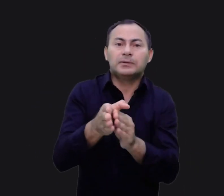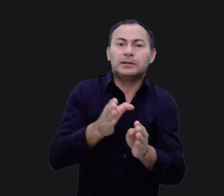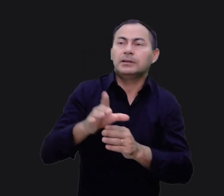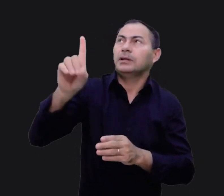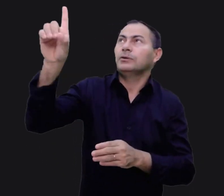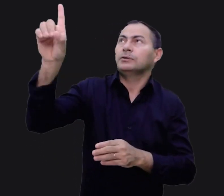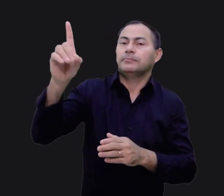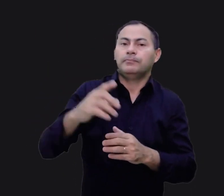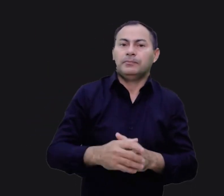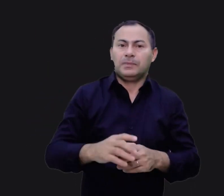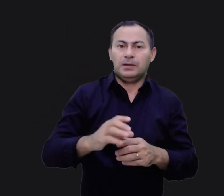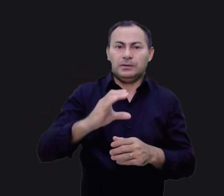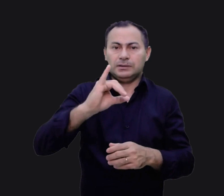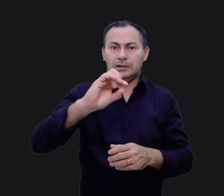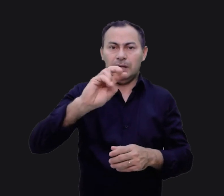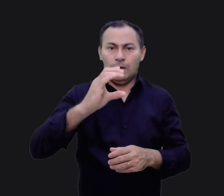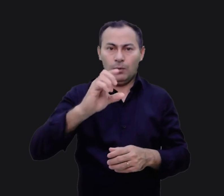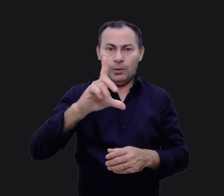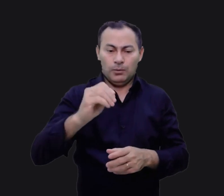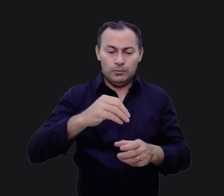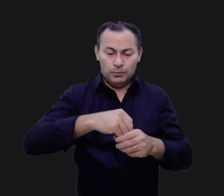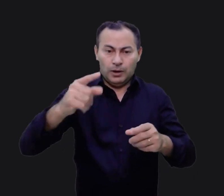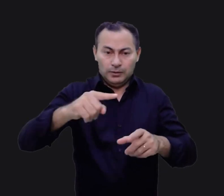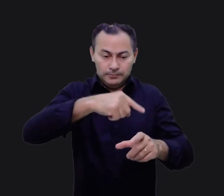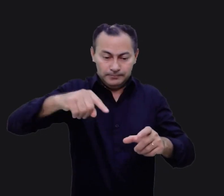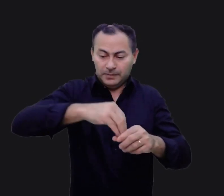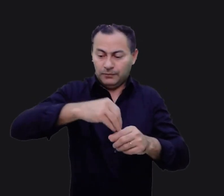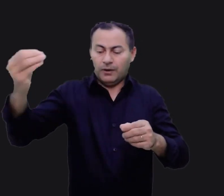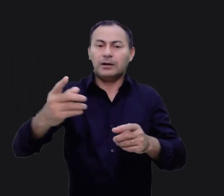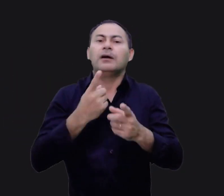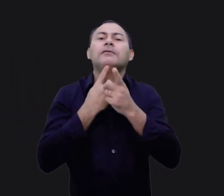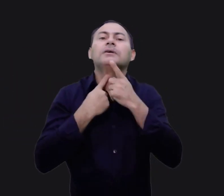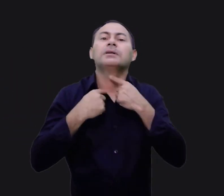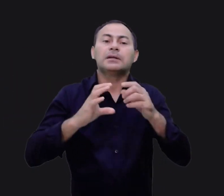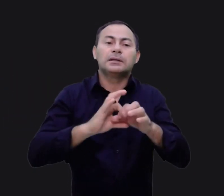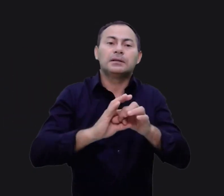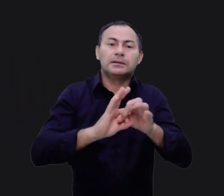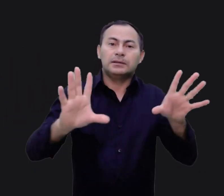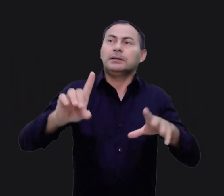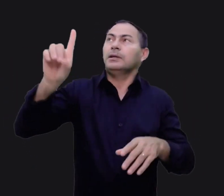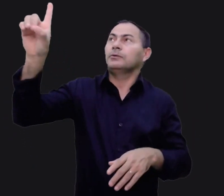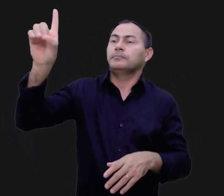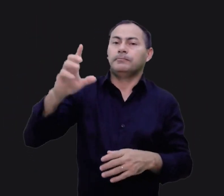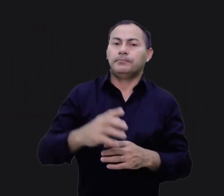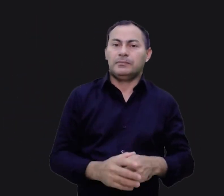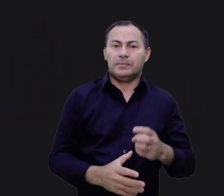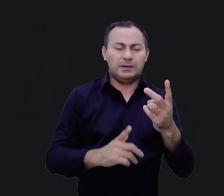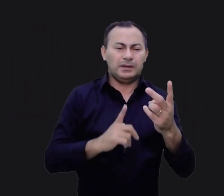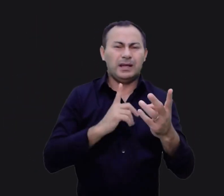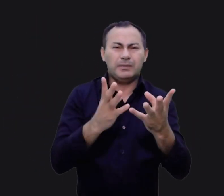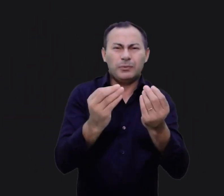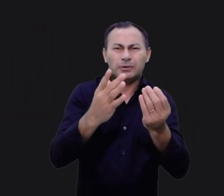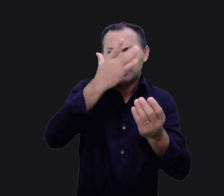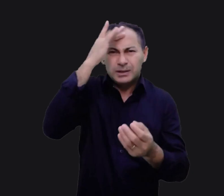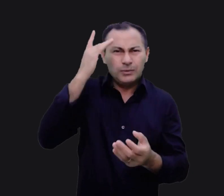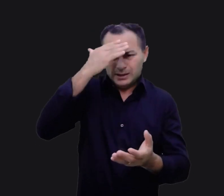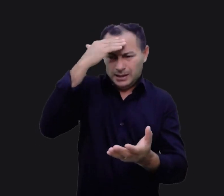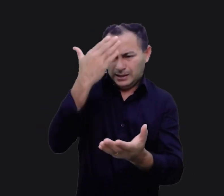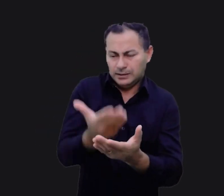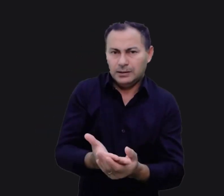orientadora de Deus e o círculo externo representa a vontade permissiva de Deus. Existem muitos crentes que